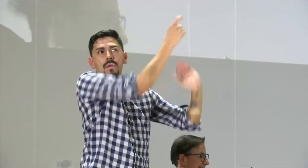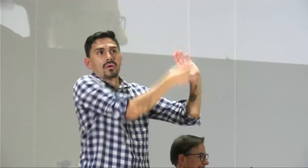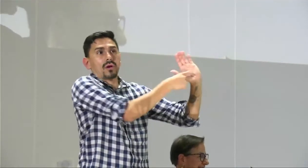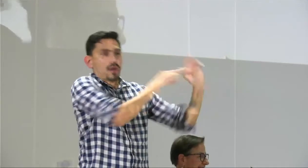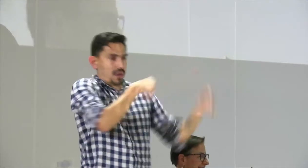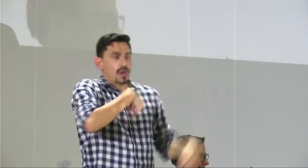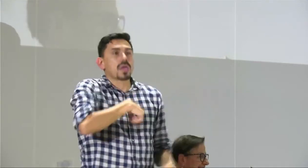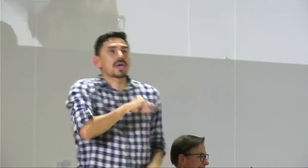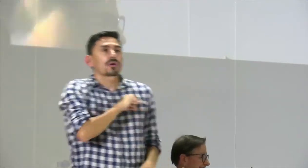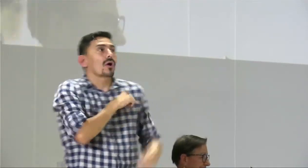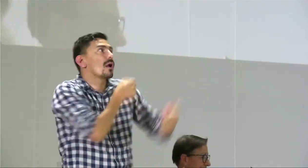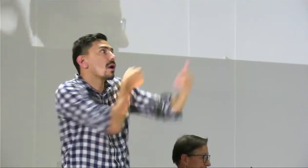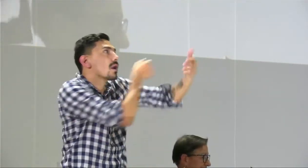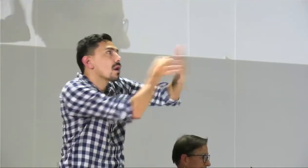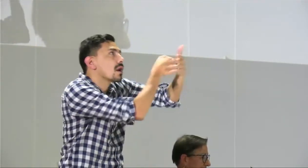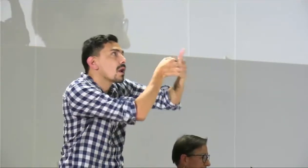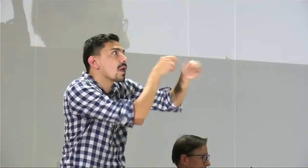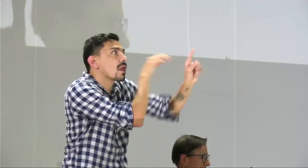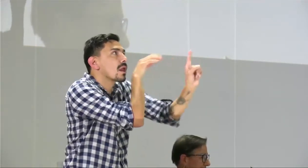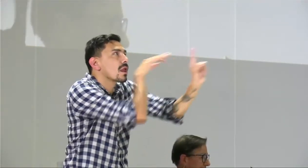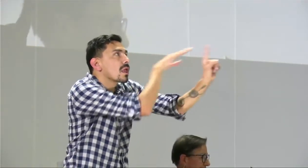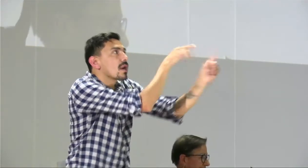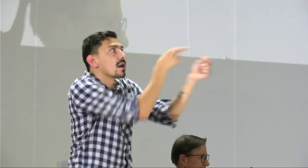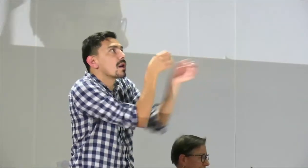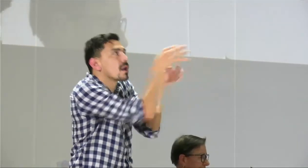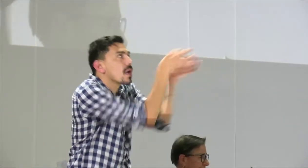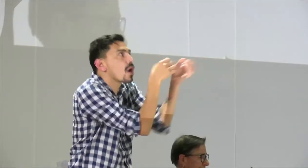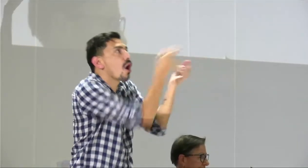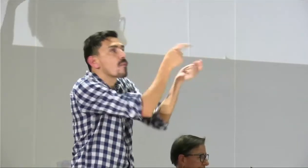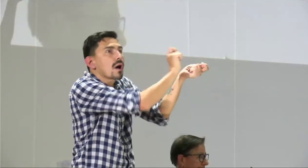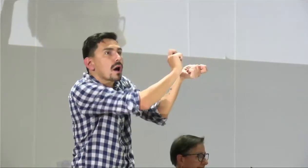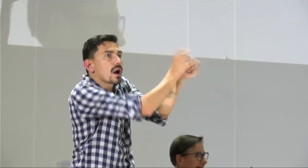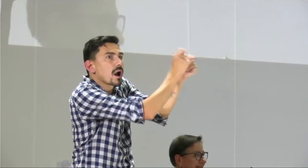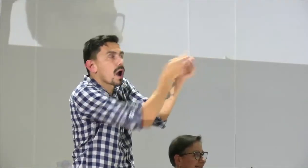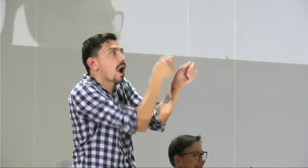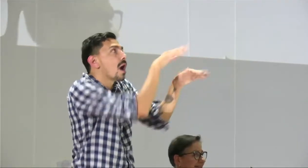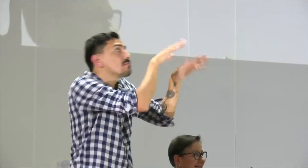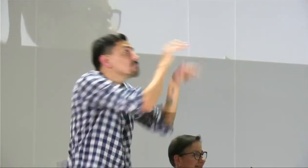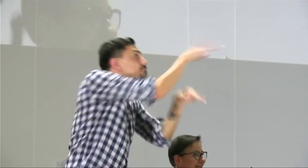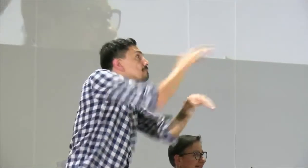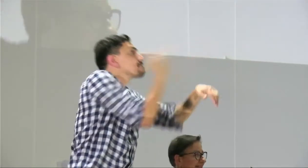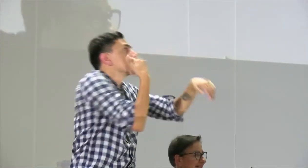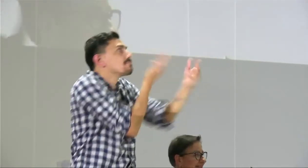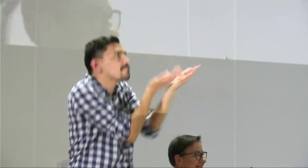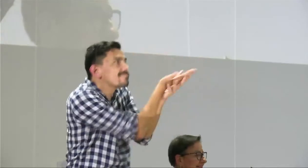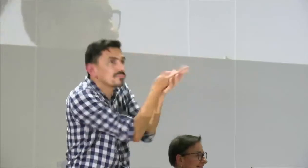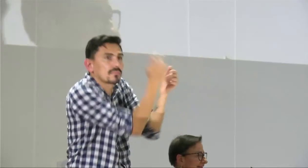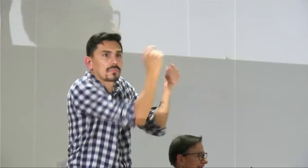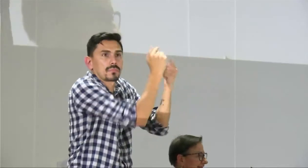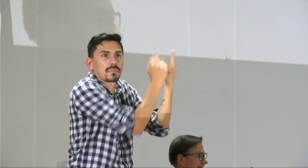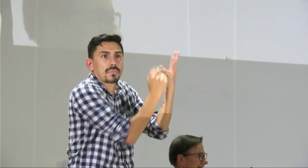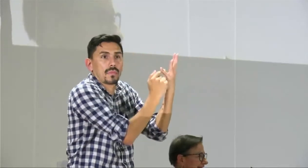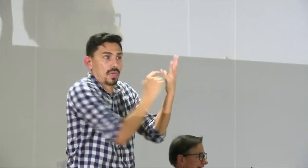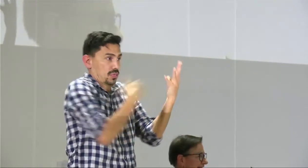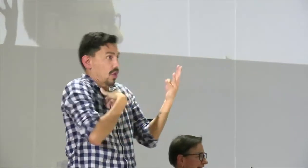es el responsable el ministerio de educación y pues ellos son autónomos nosotros simplemente damos